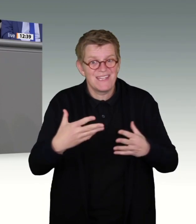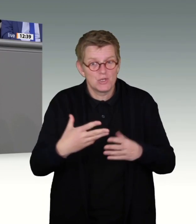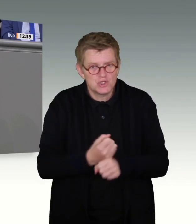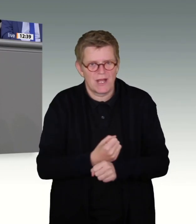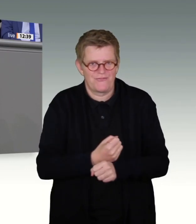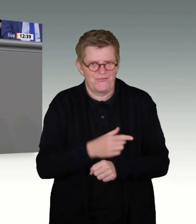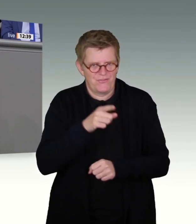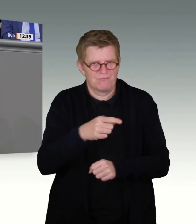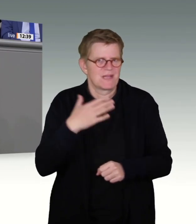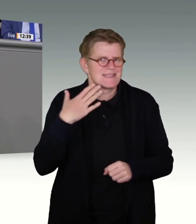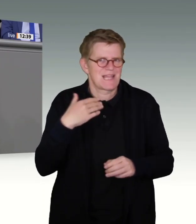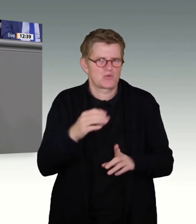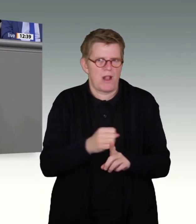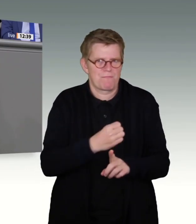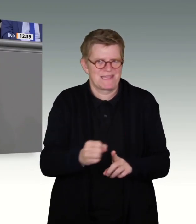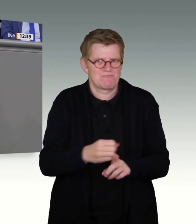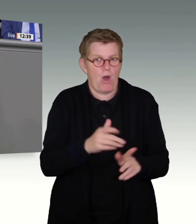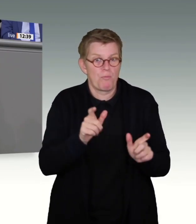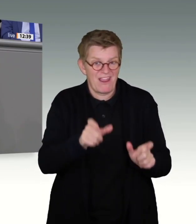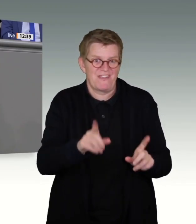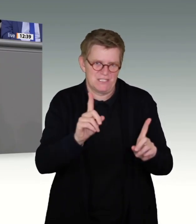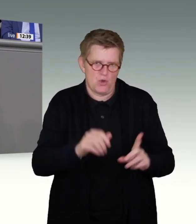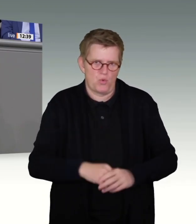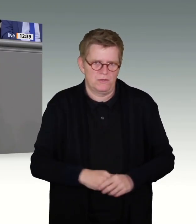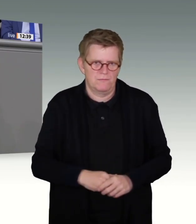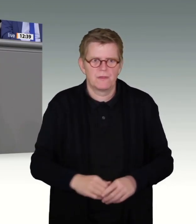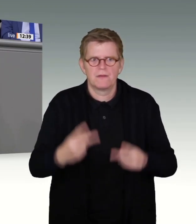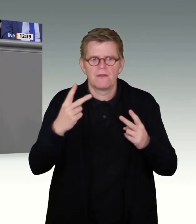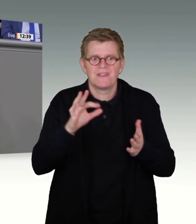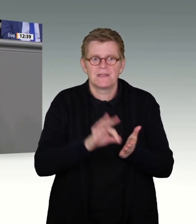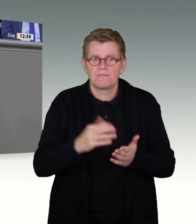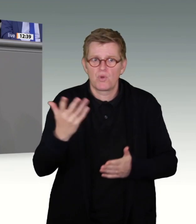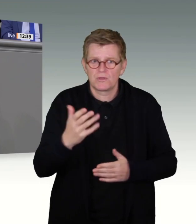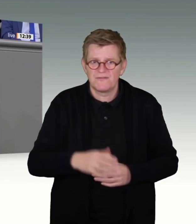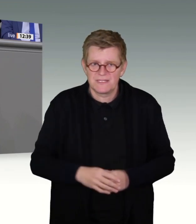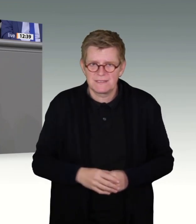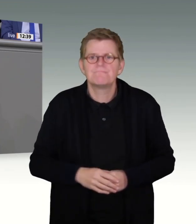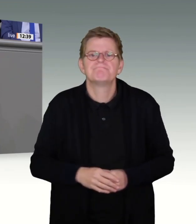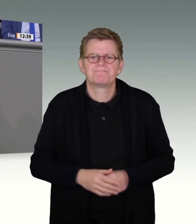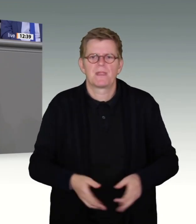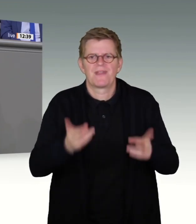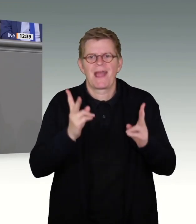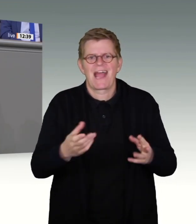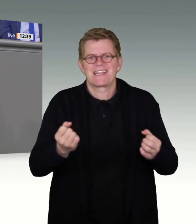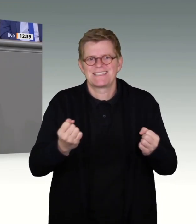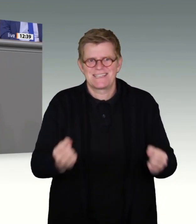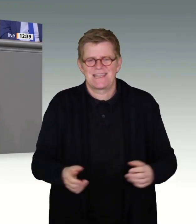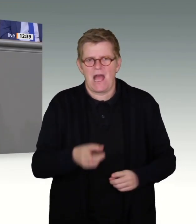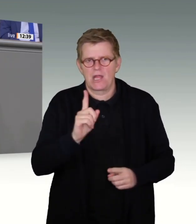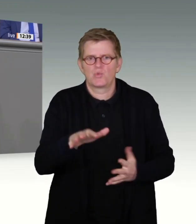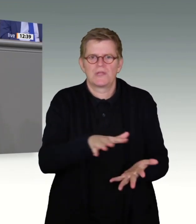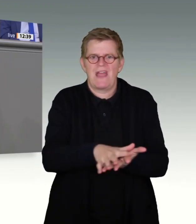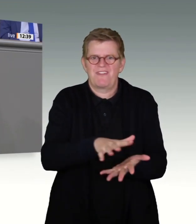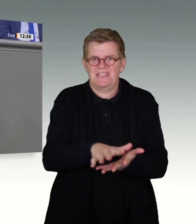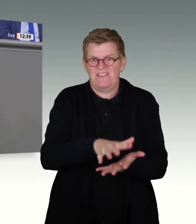ist dabei die Rechtssicherheit und die Effektivität dieser Instrumente.